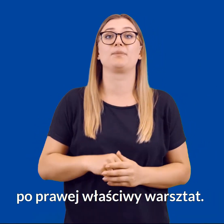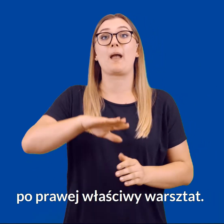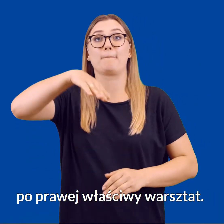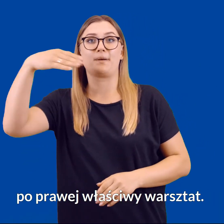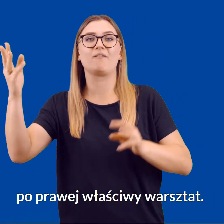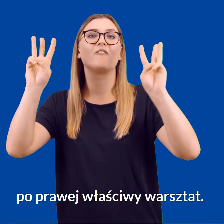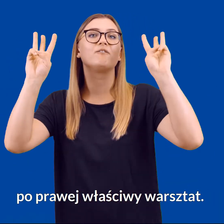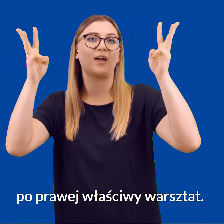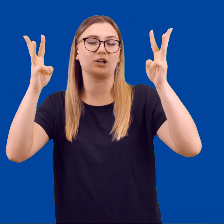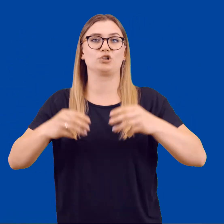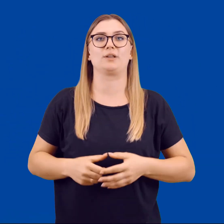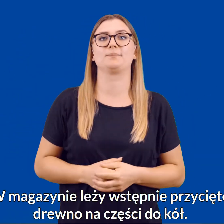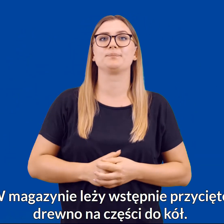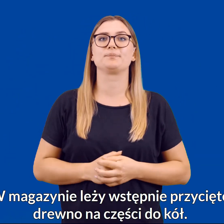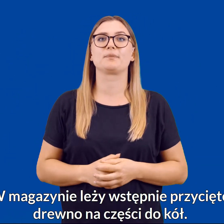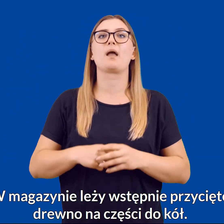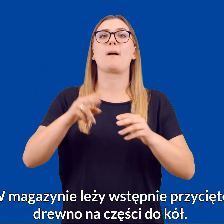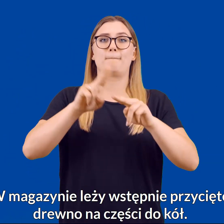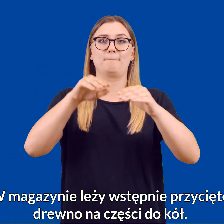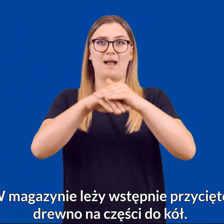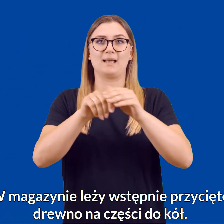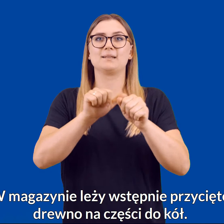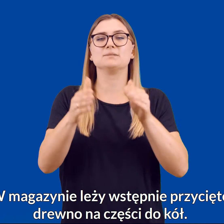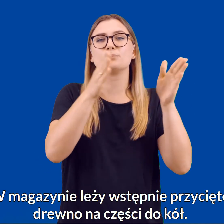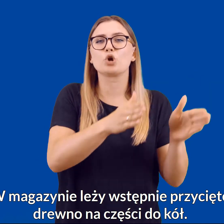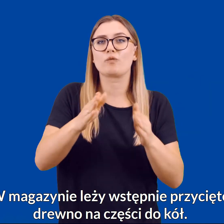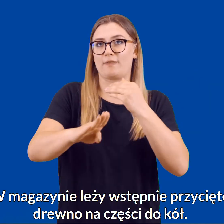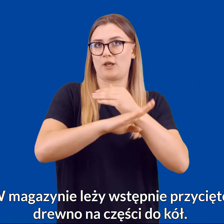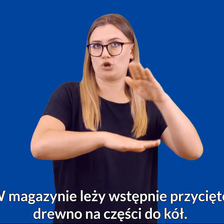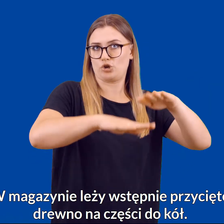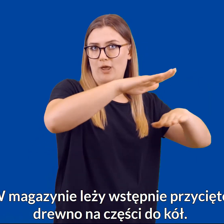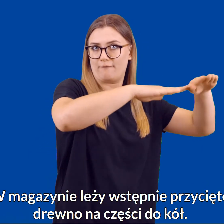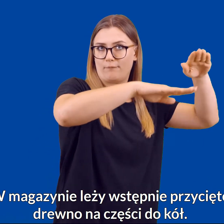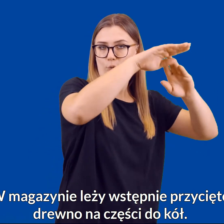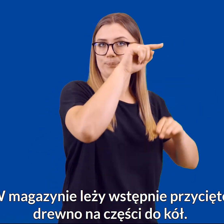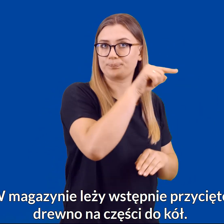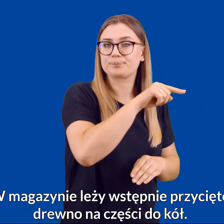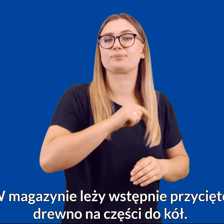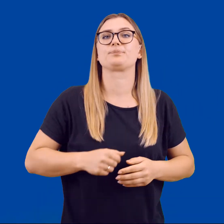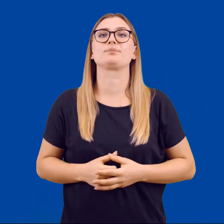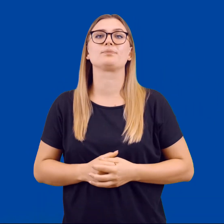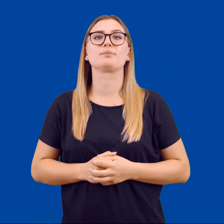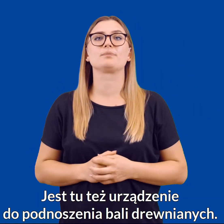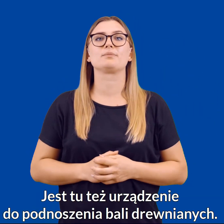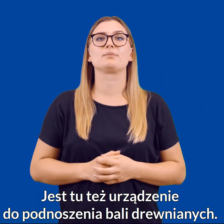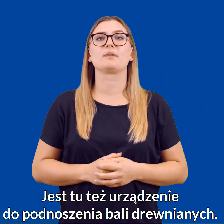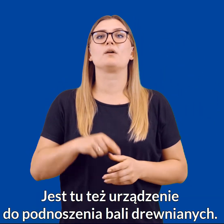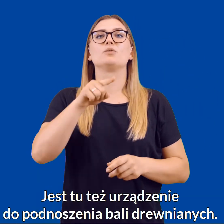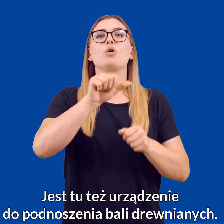właściwy warsztat. W magazynie leży wstępnie przycięte drewno na części do kół. Jest tu też